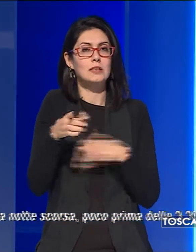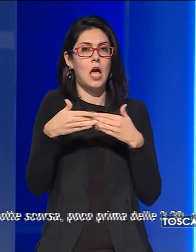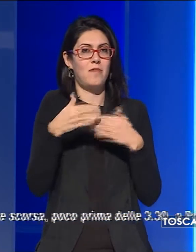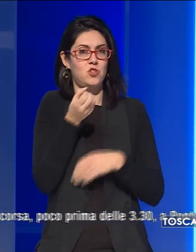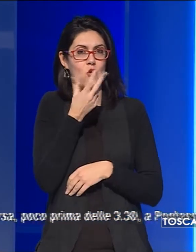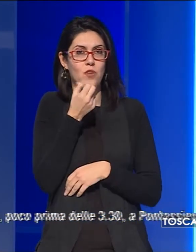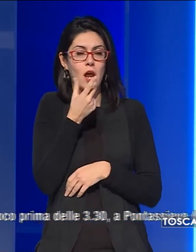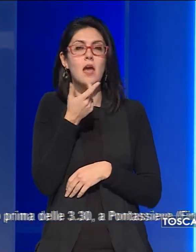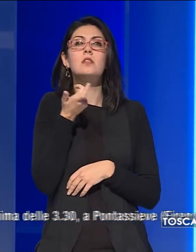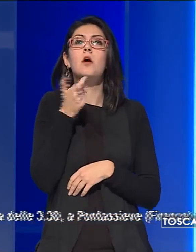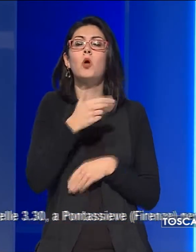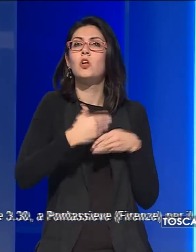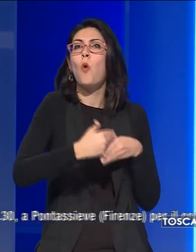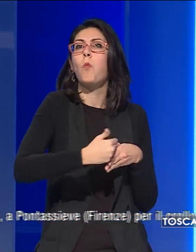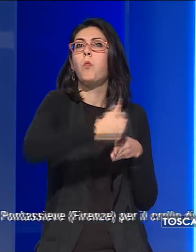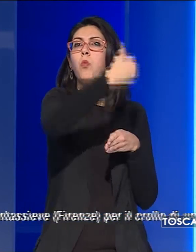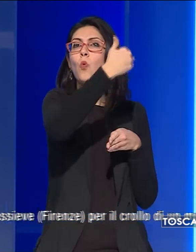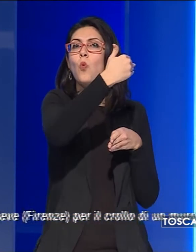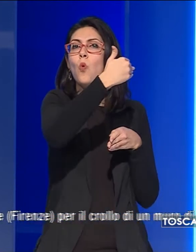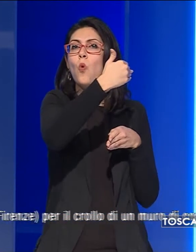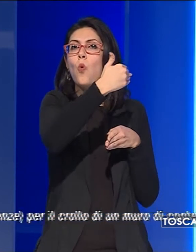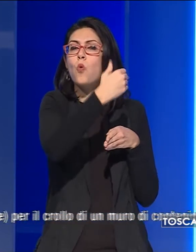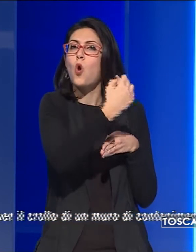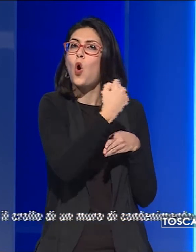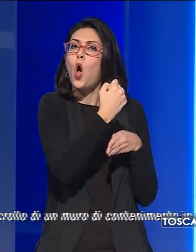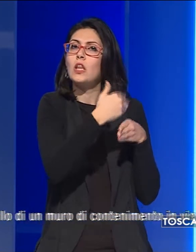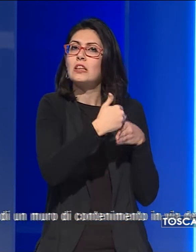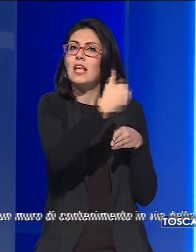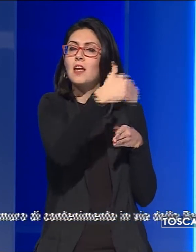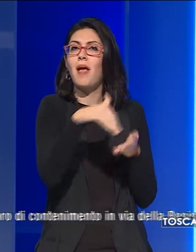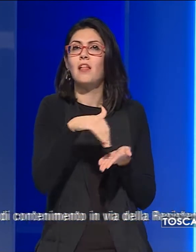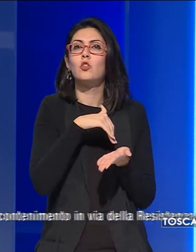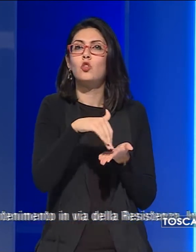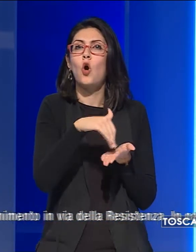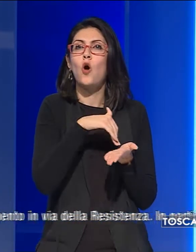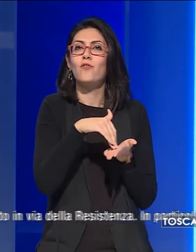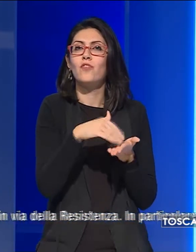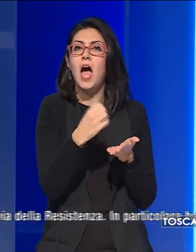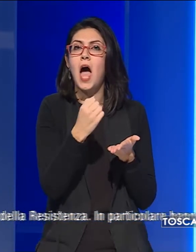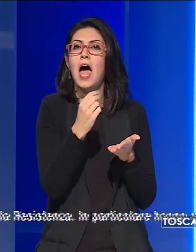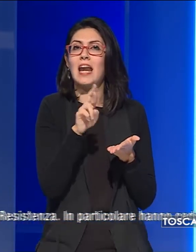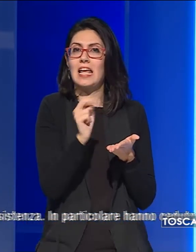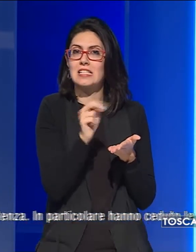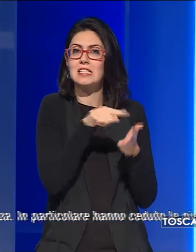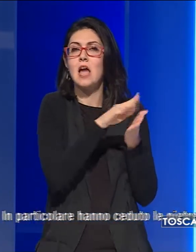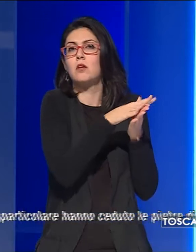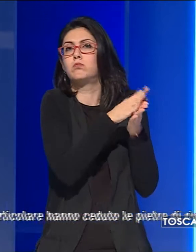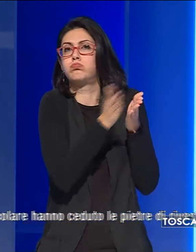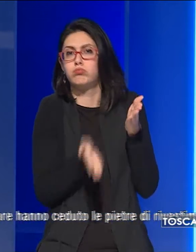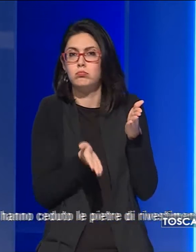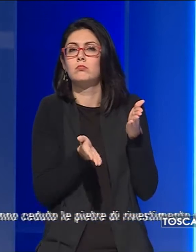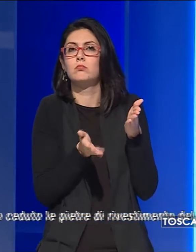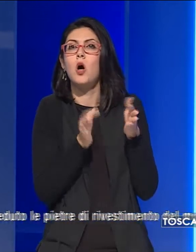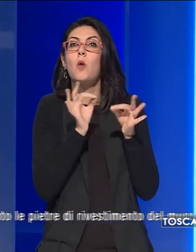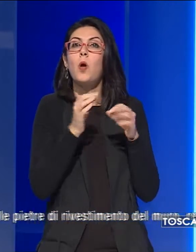Firenze, per il crollo di un muro di contenimento in via della Resistenza. Hanno